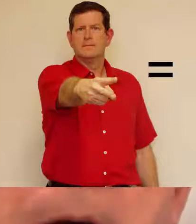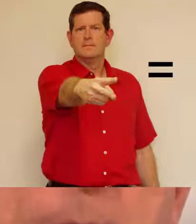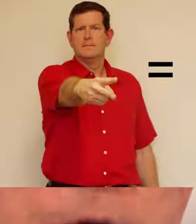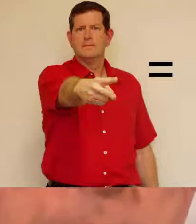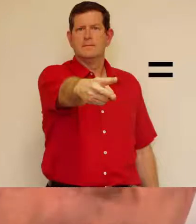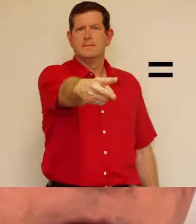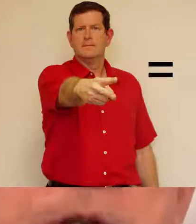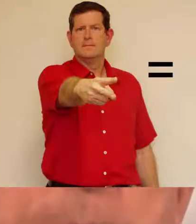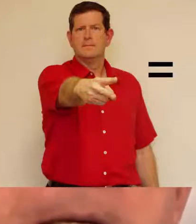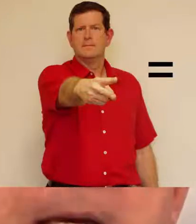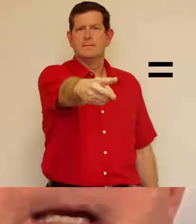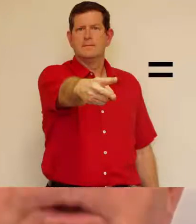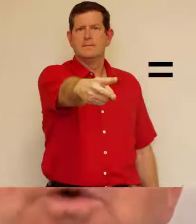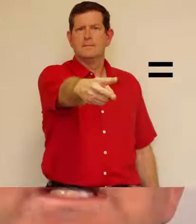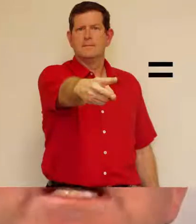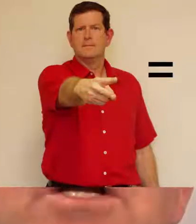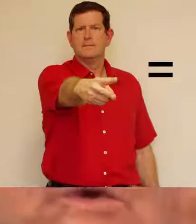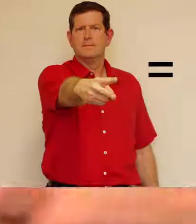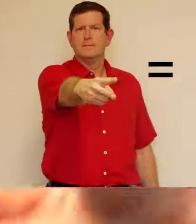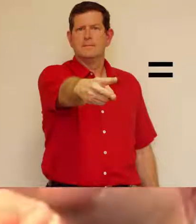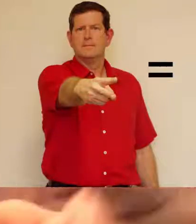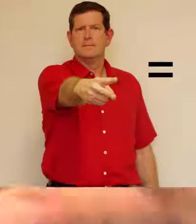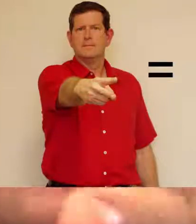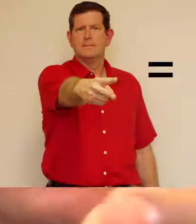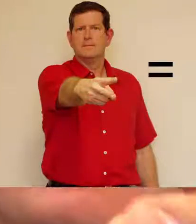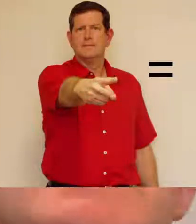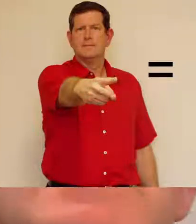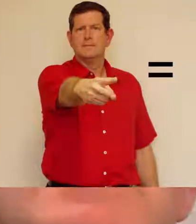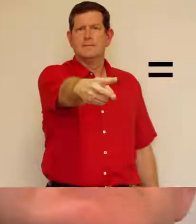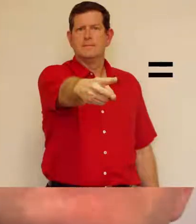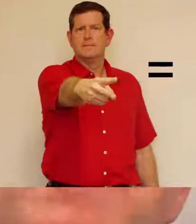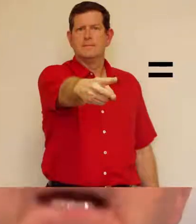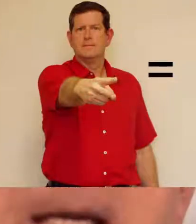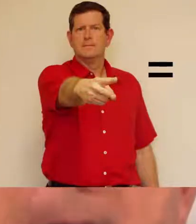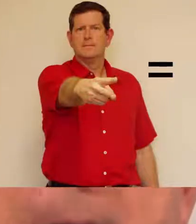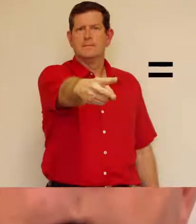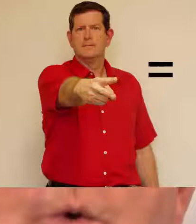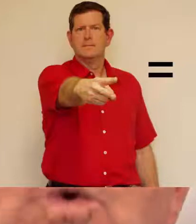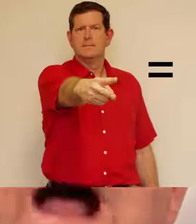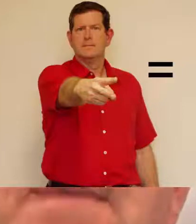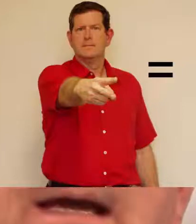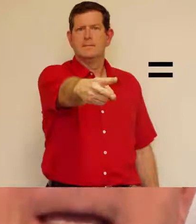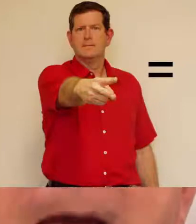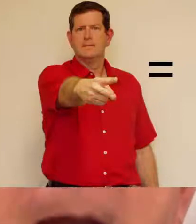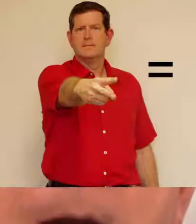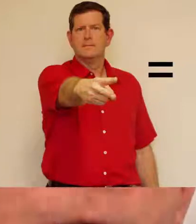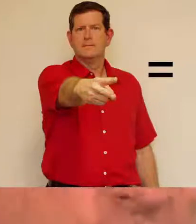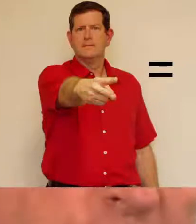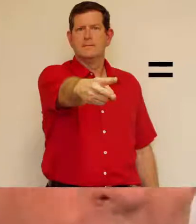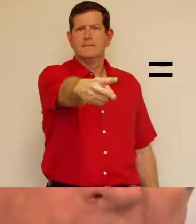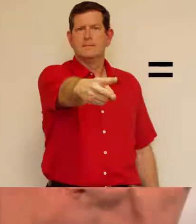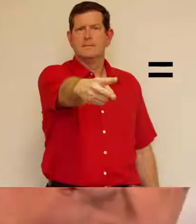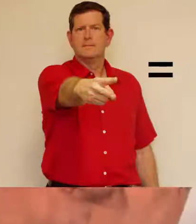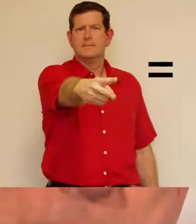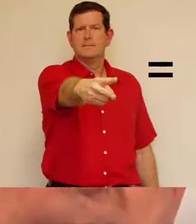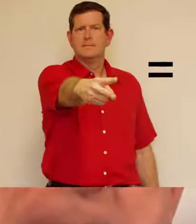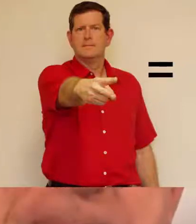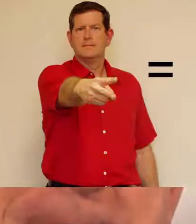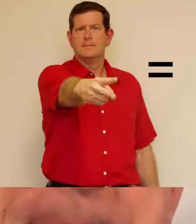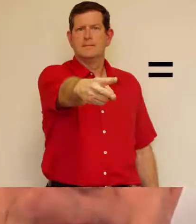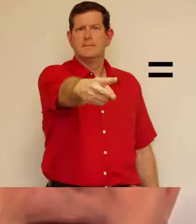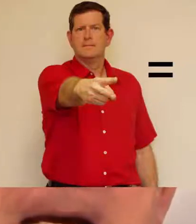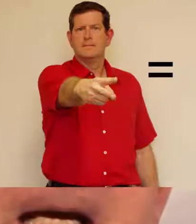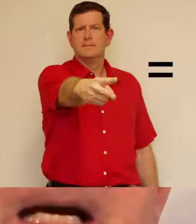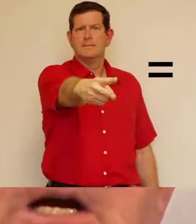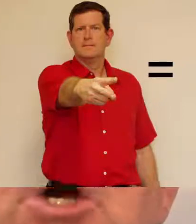vous, que vous aussi soyez. Donc, tu es américain ou américaine. On va voir ça tout à l'heure.